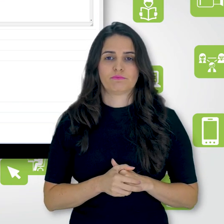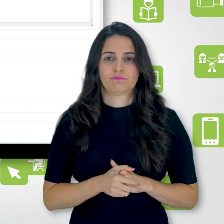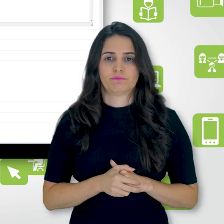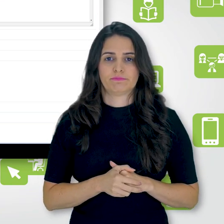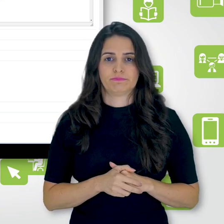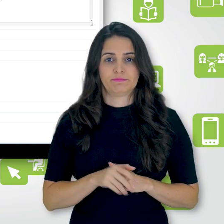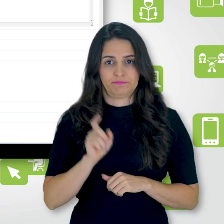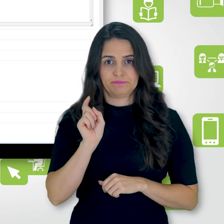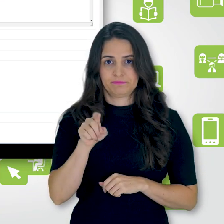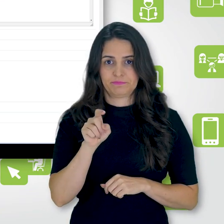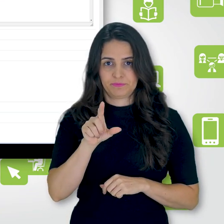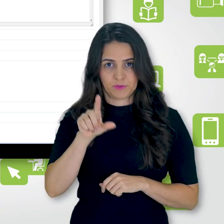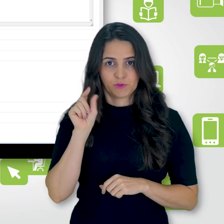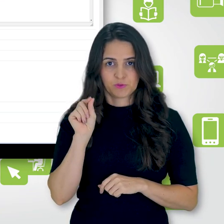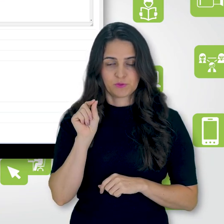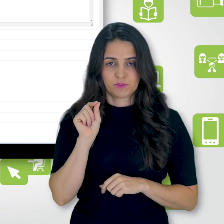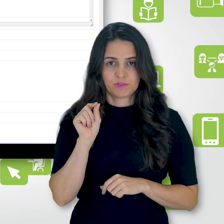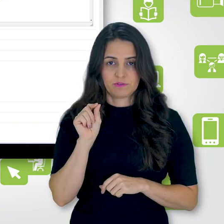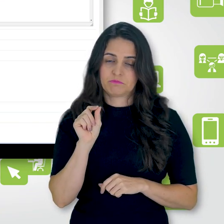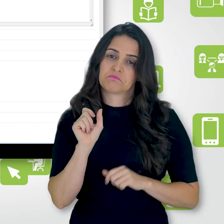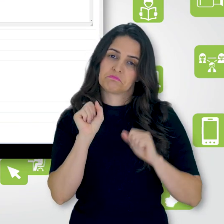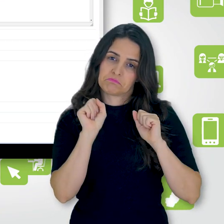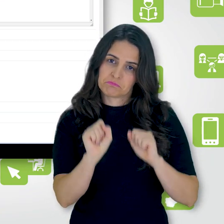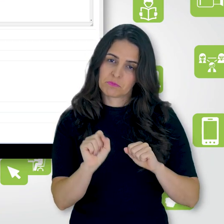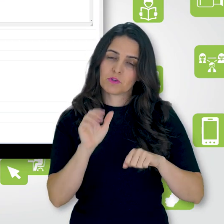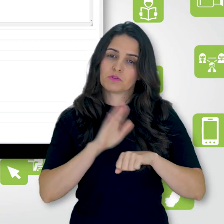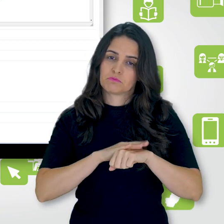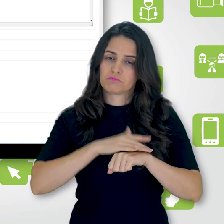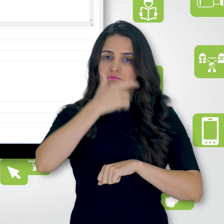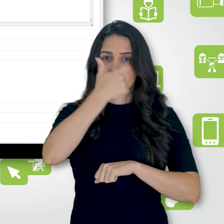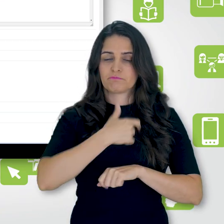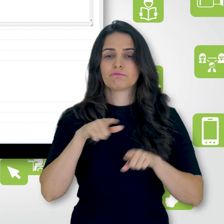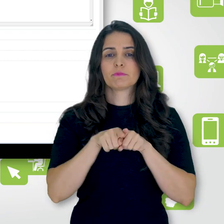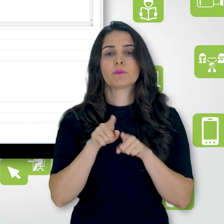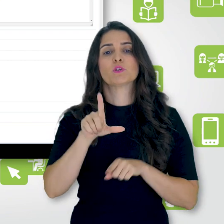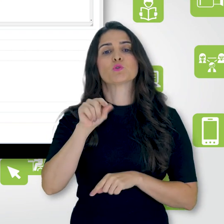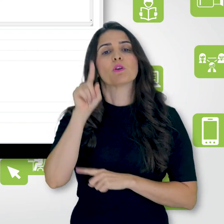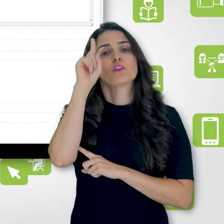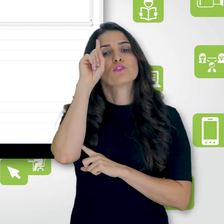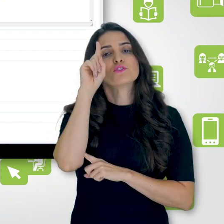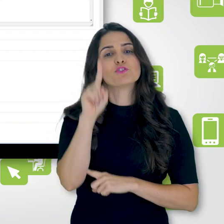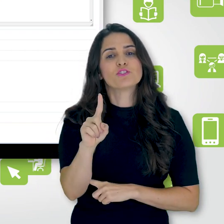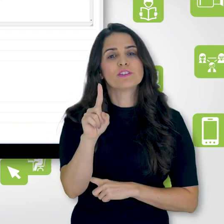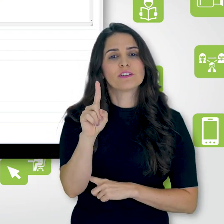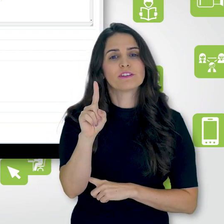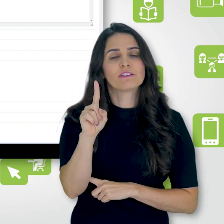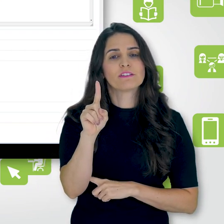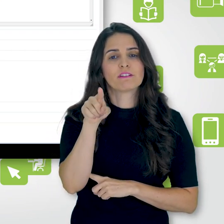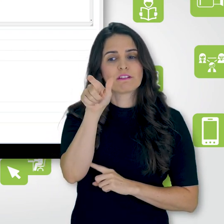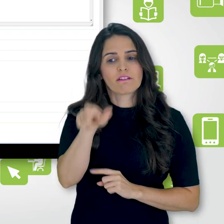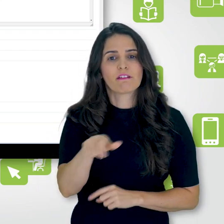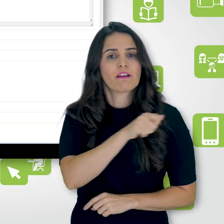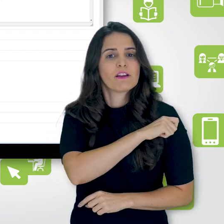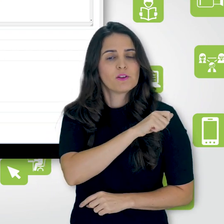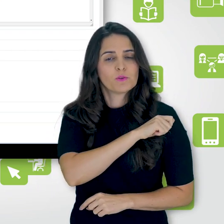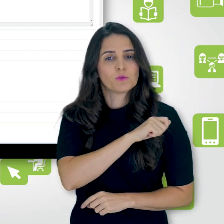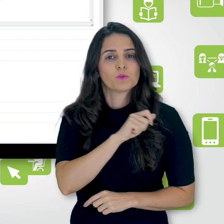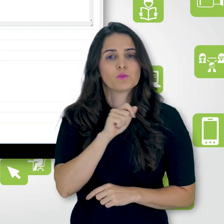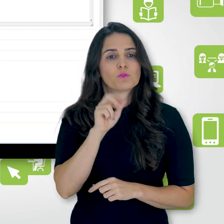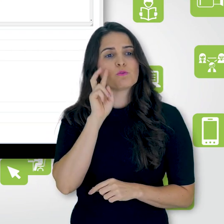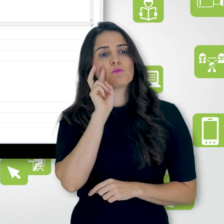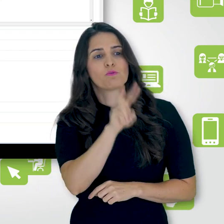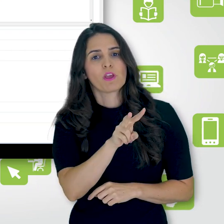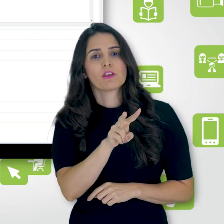visualização. E eu posso também habilitar uma data para que o estudante